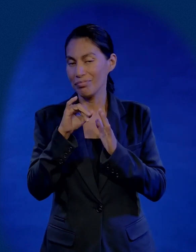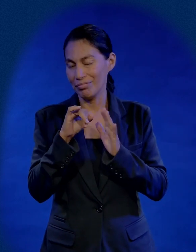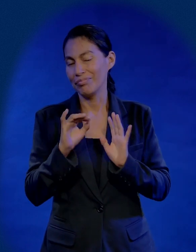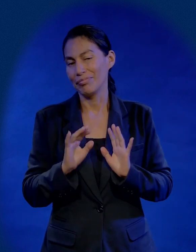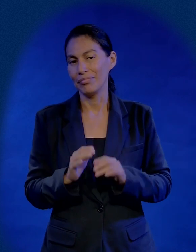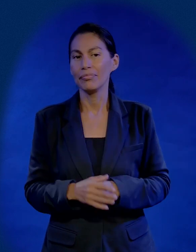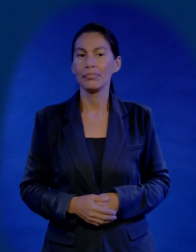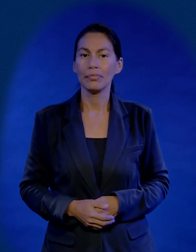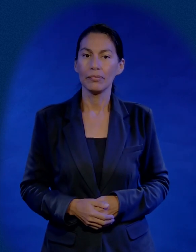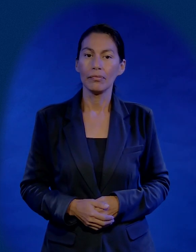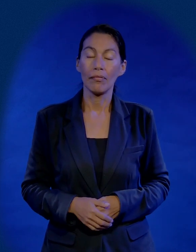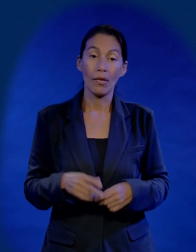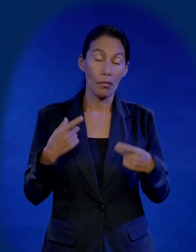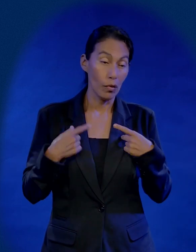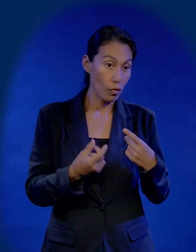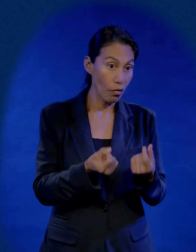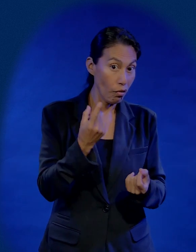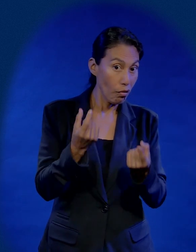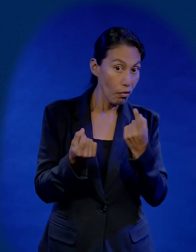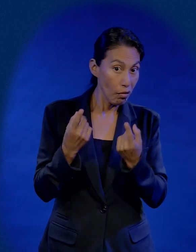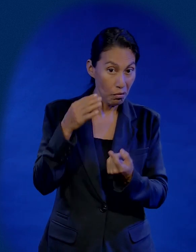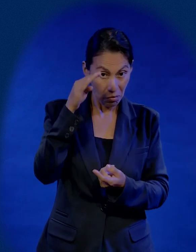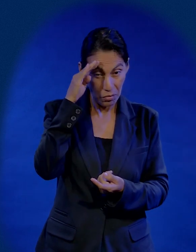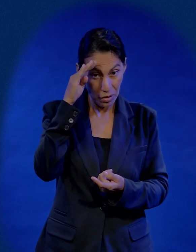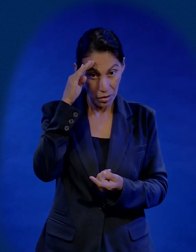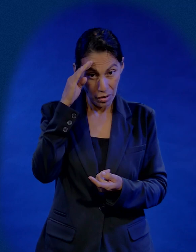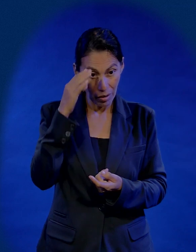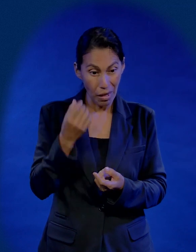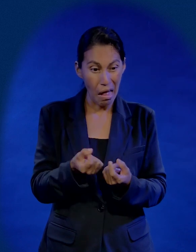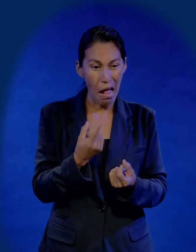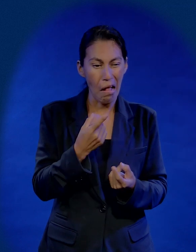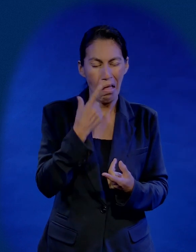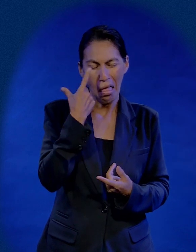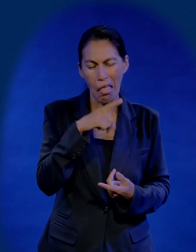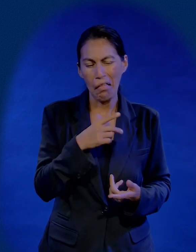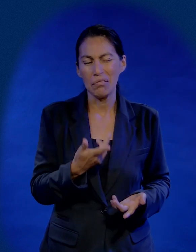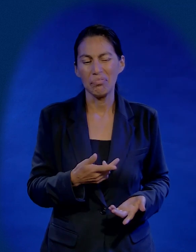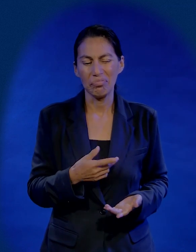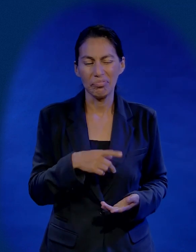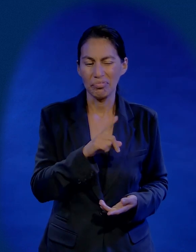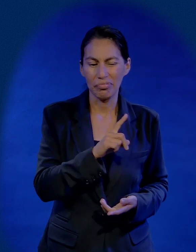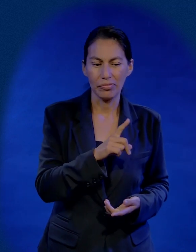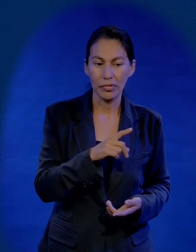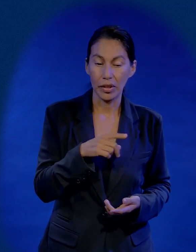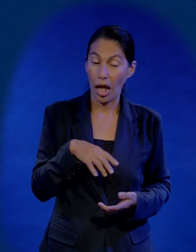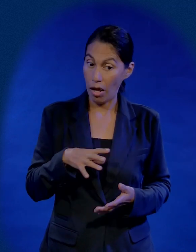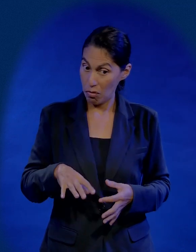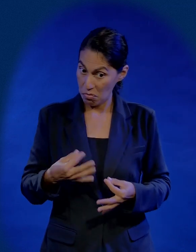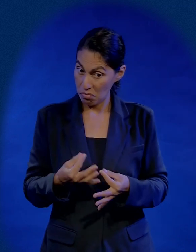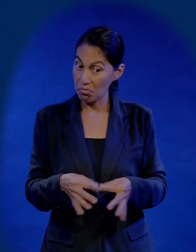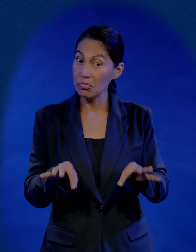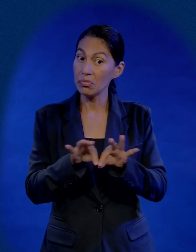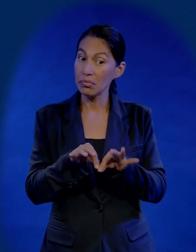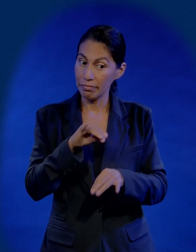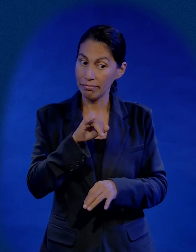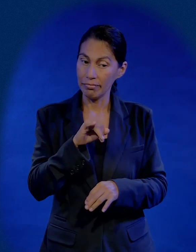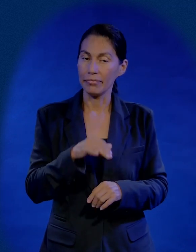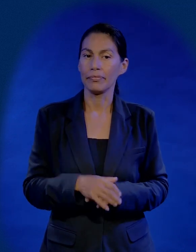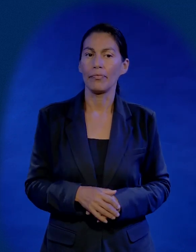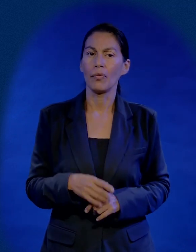gente que piensa así. Por cosas banales, no, pero por algo que valga la pena, sí. Yo voy a ser fiel al